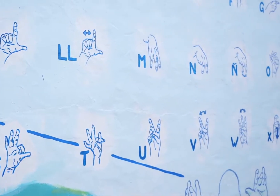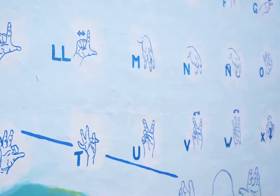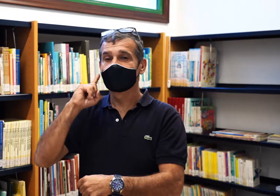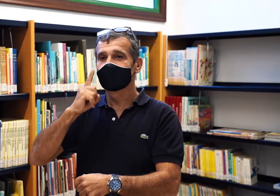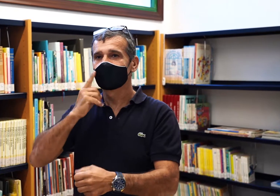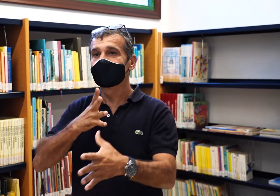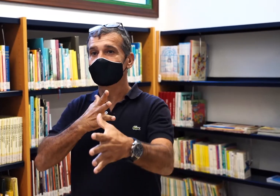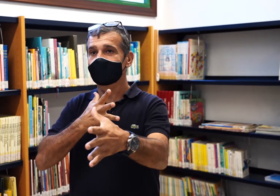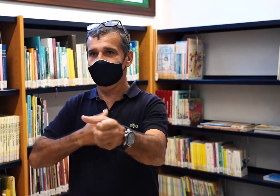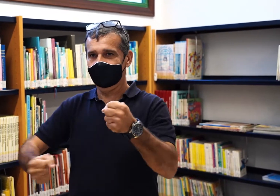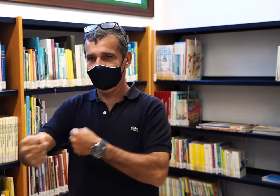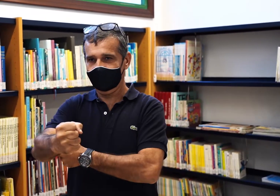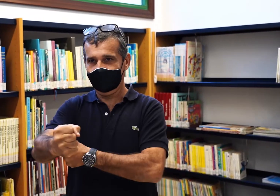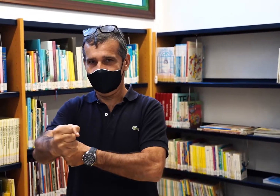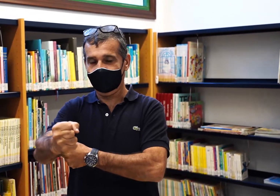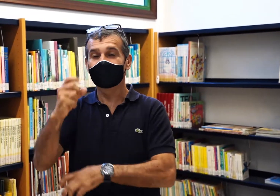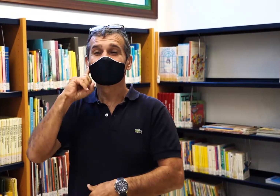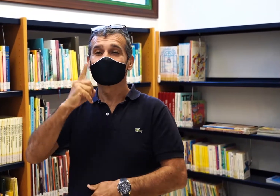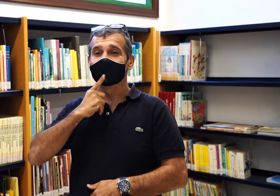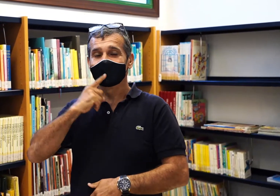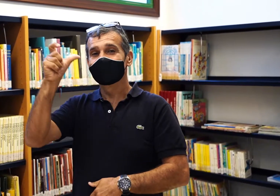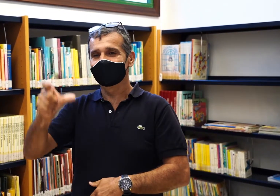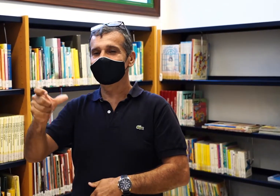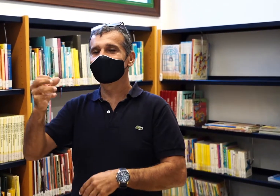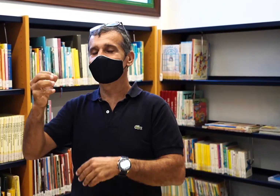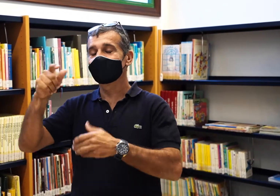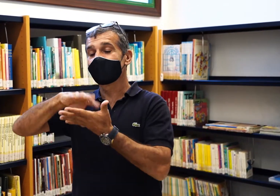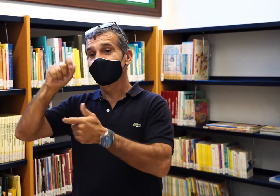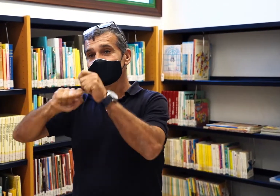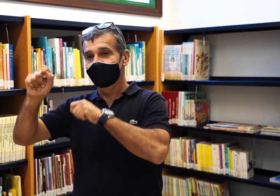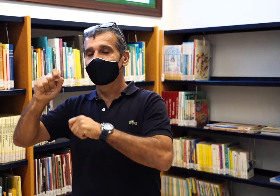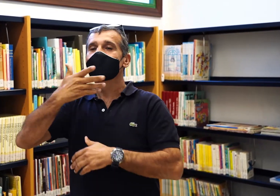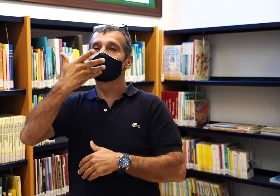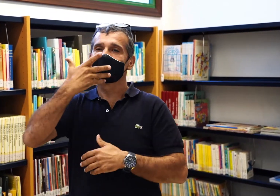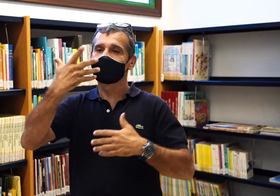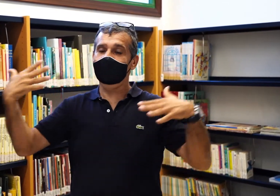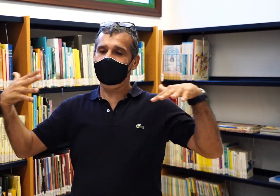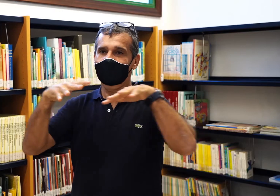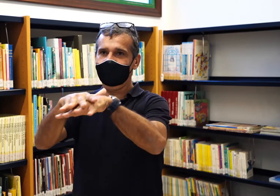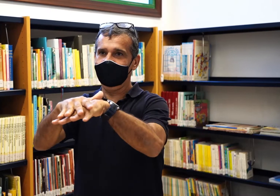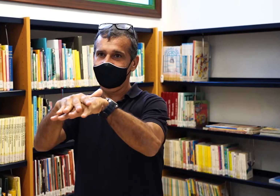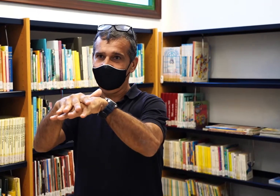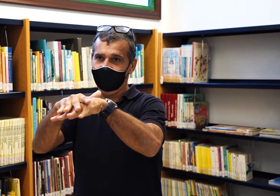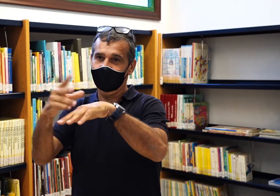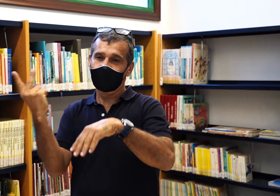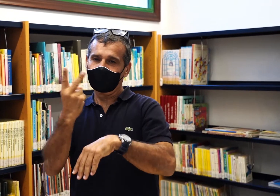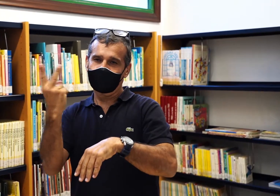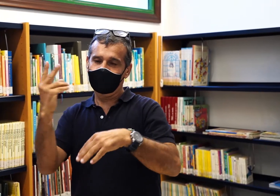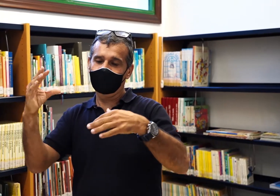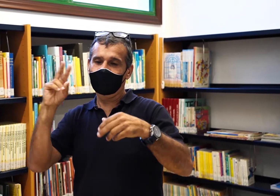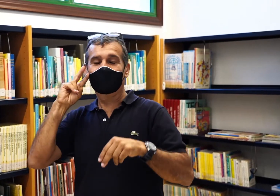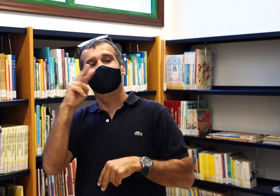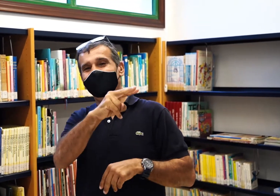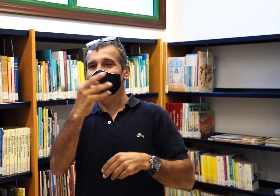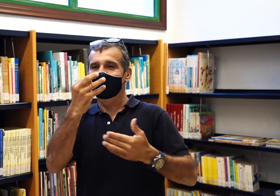Dentro del mural que tenemos el honor de presentar esta tarde se encuentran palabras como integración